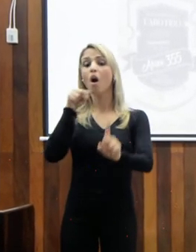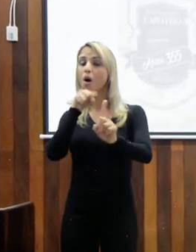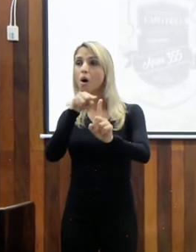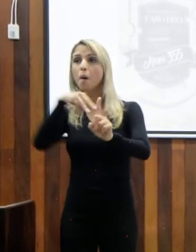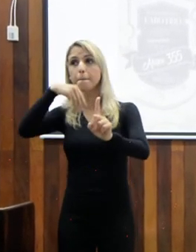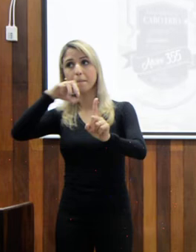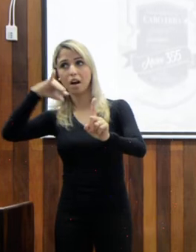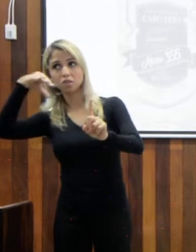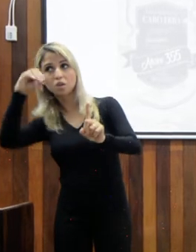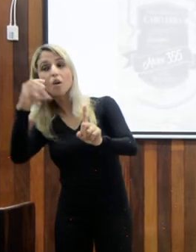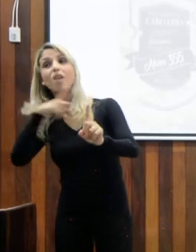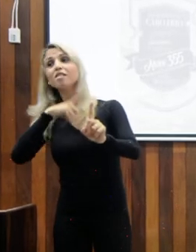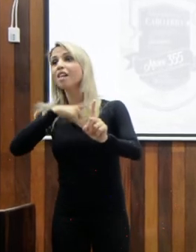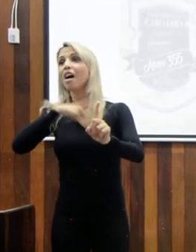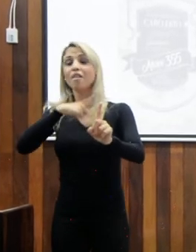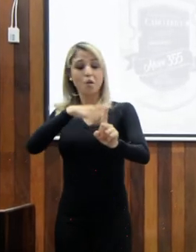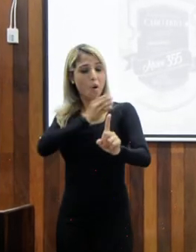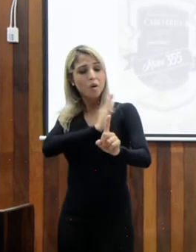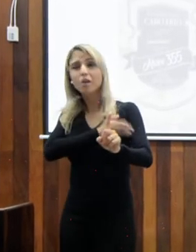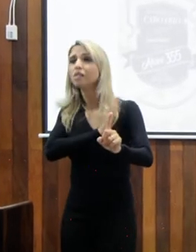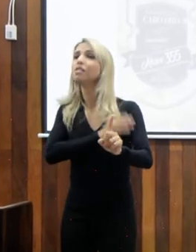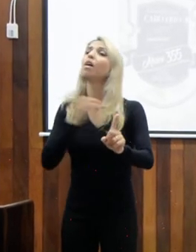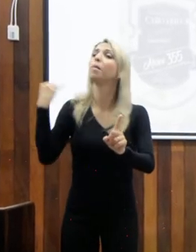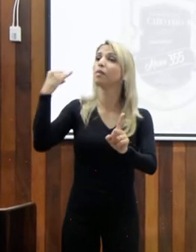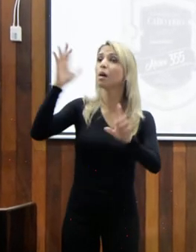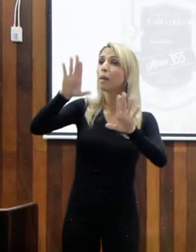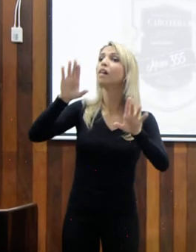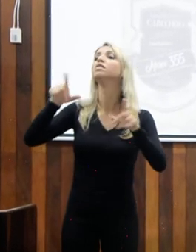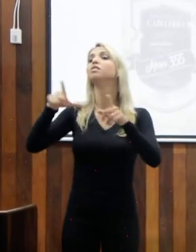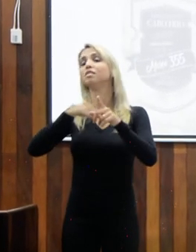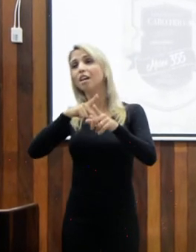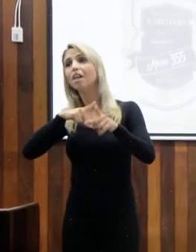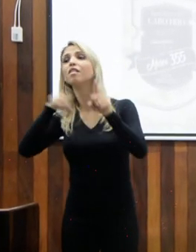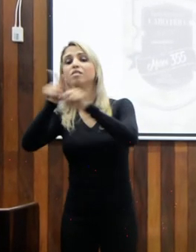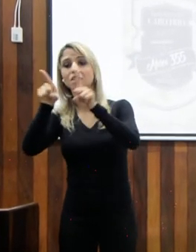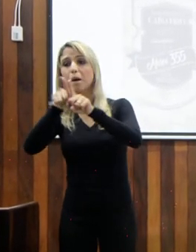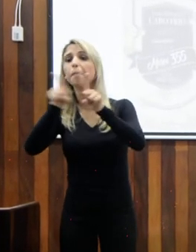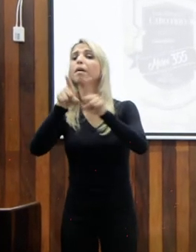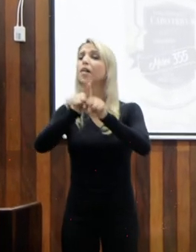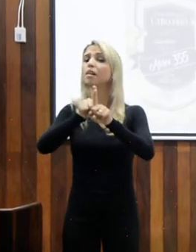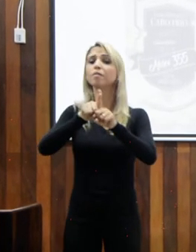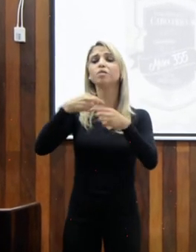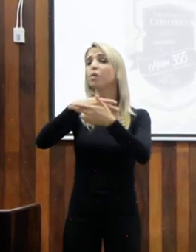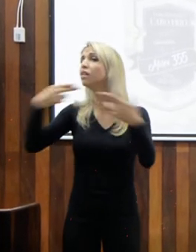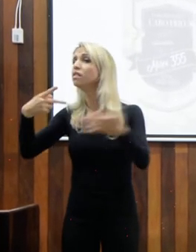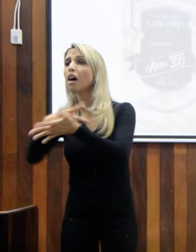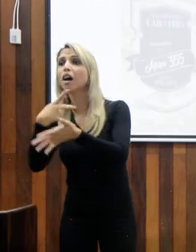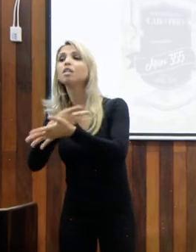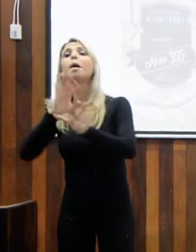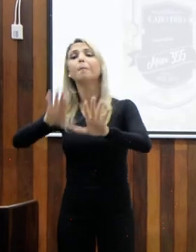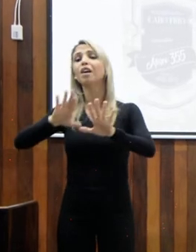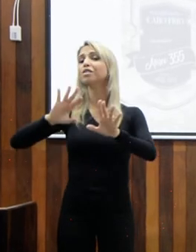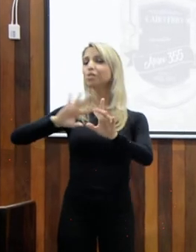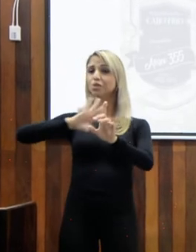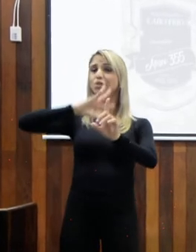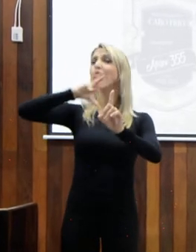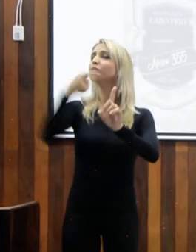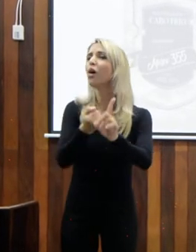ele. Pessoal, pessoa. Mas o bem que ele fez em sua despedida todos puderam ver.